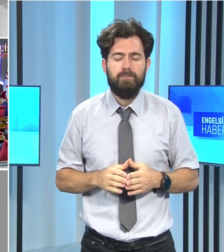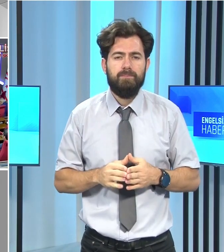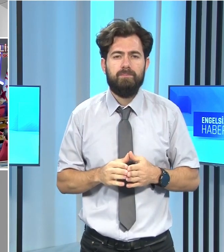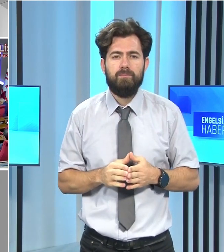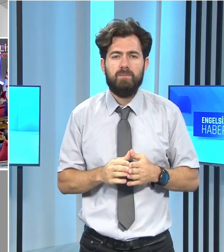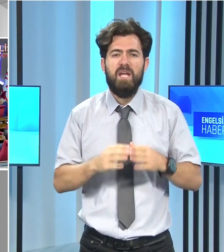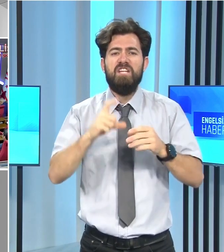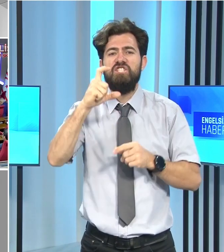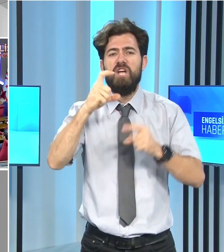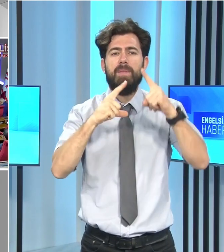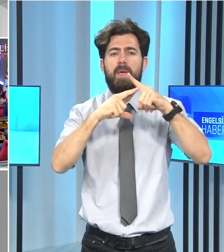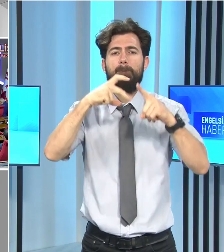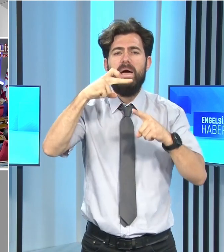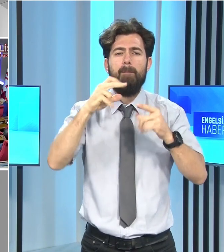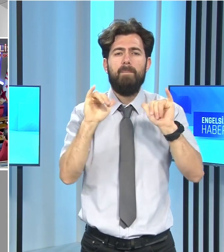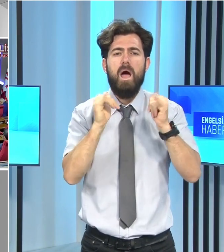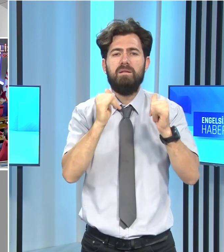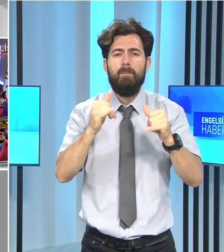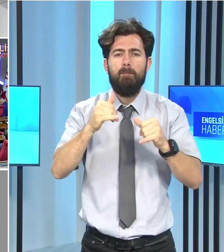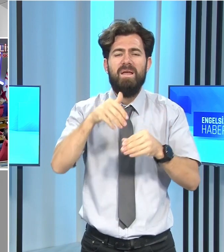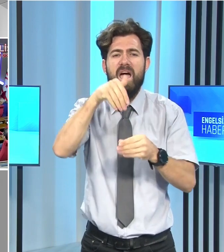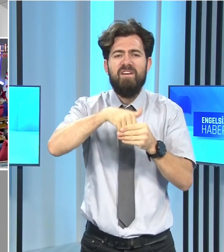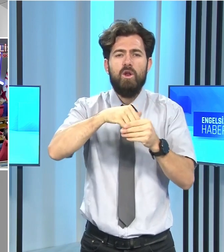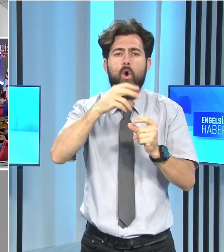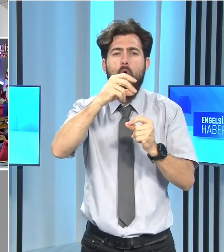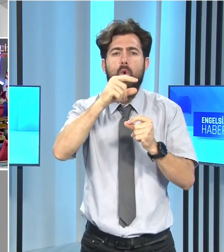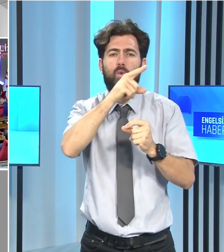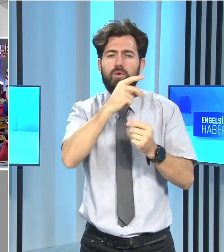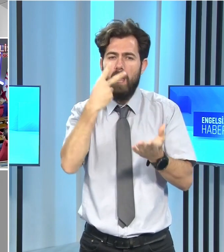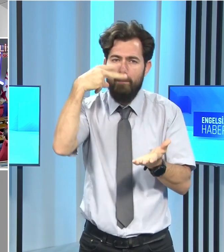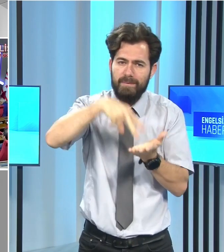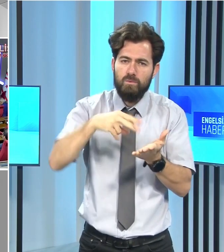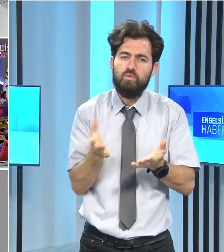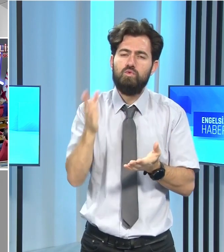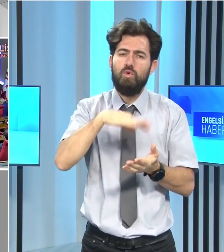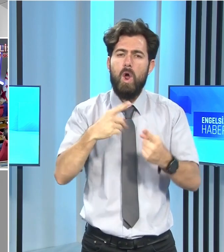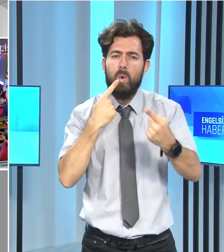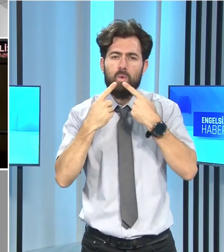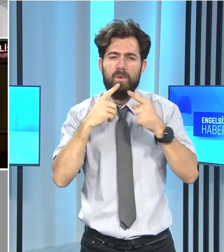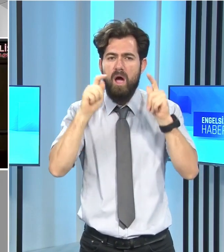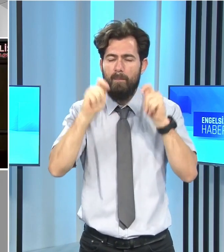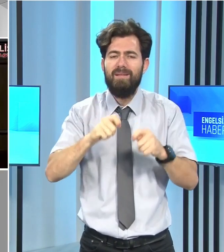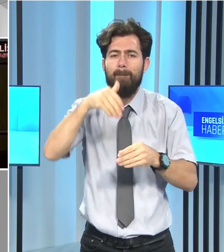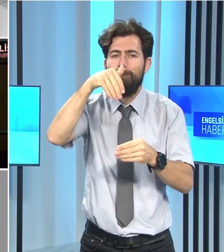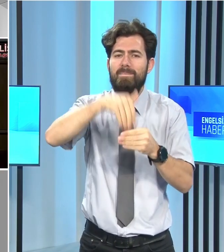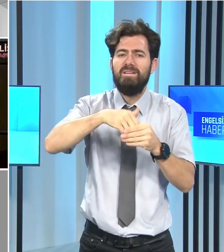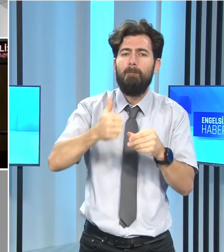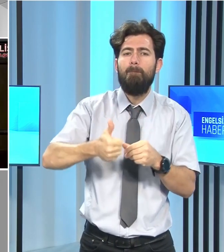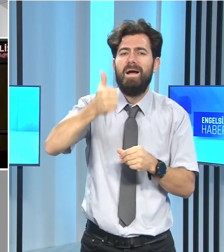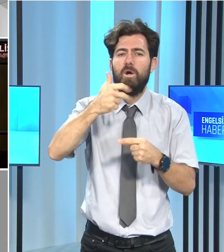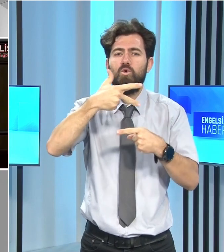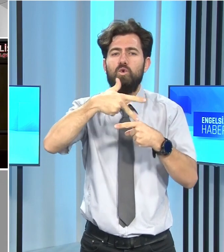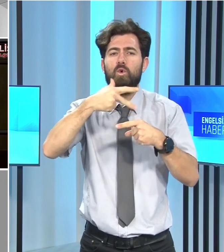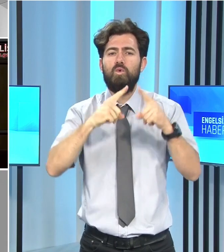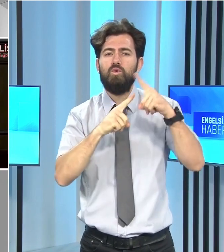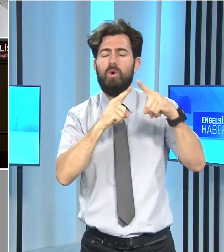Cumhuriyetçi Türk Partisi Milletvekili Özuslu'nun antiçmesinin tamamlanmasının ardından konuşan Meclis Başkanı Zorlu Töre,